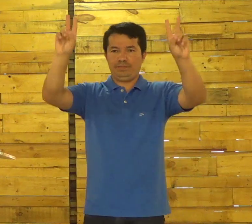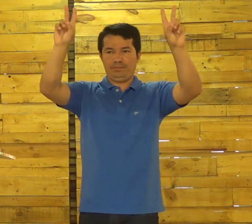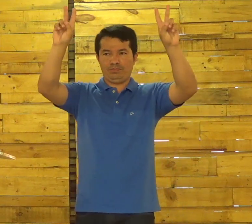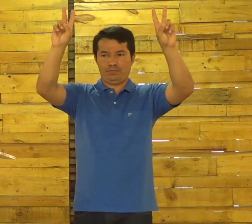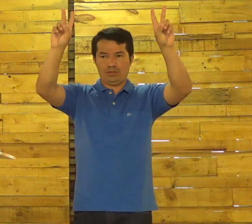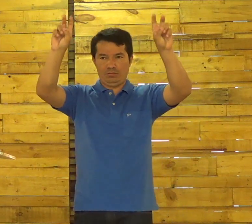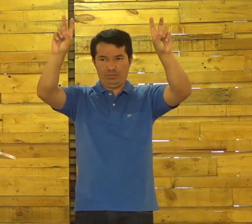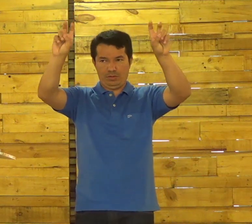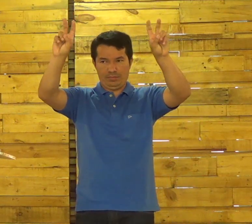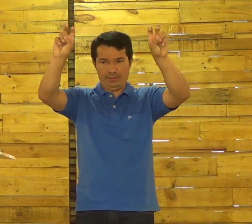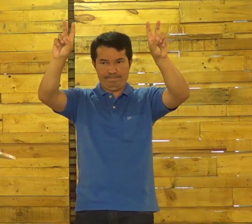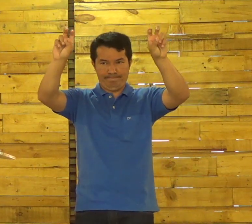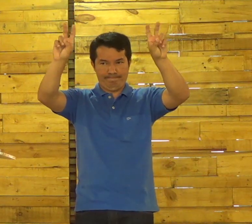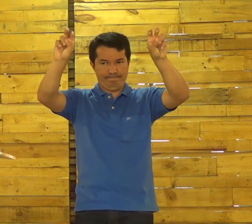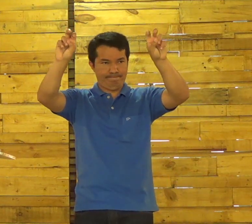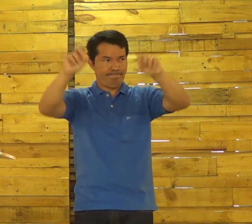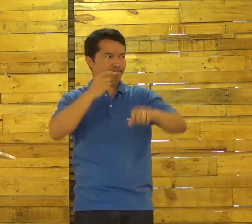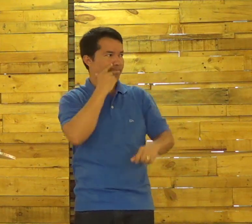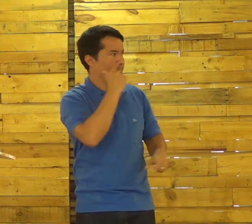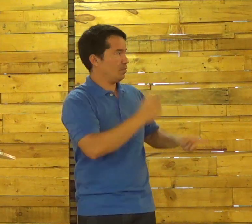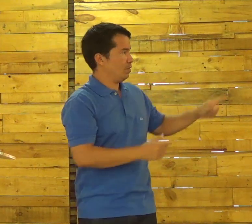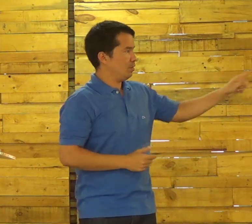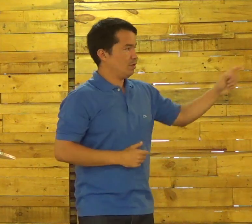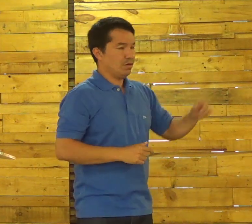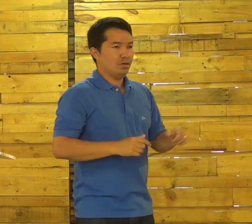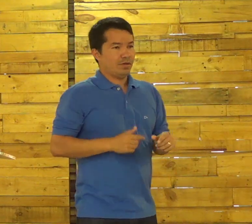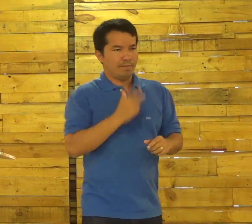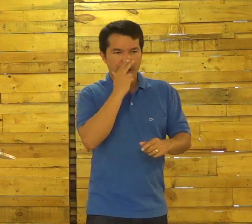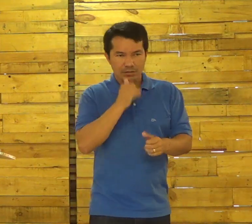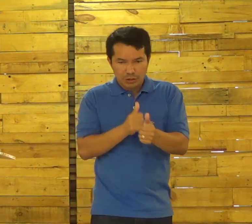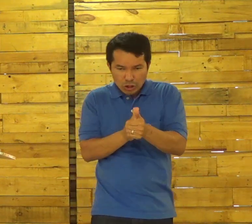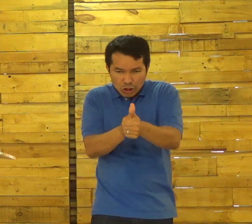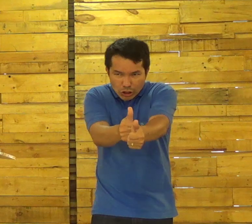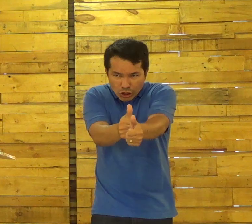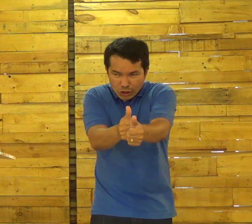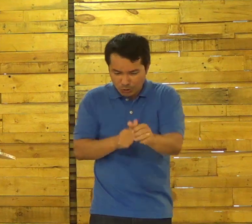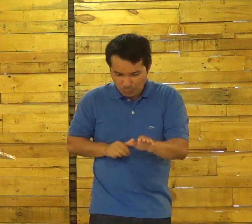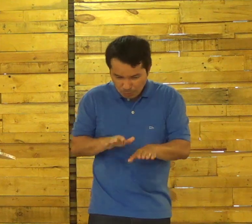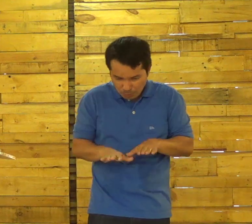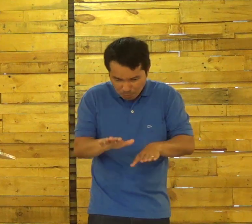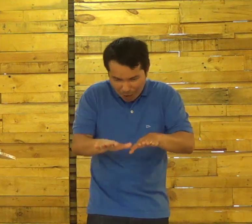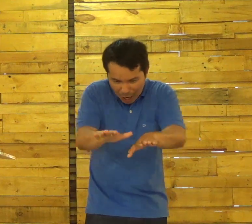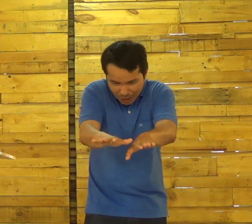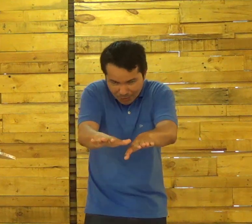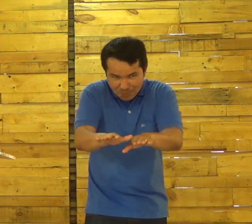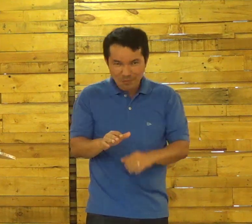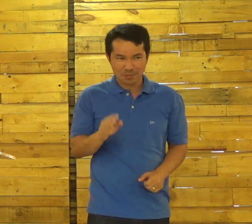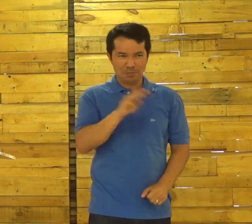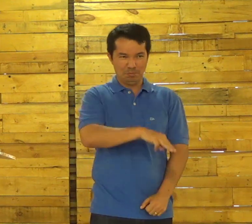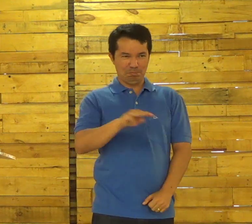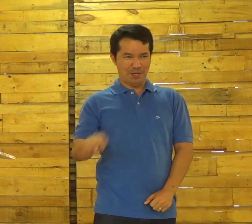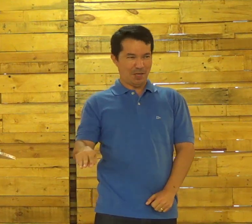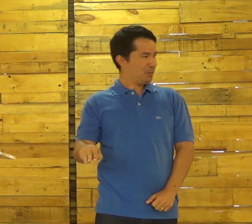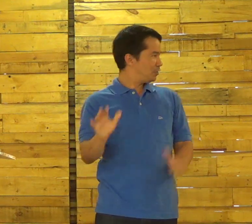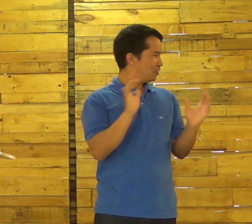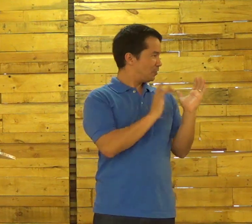O nosso tema é Seguindo os Passos do Mestre